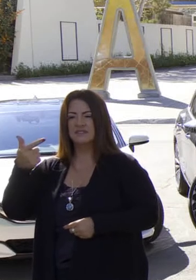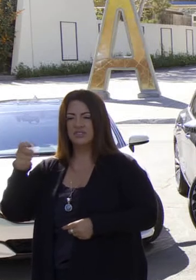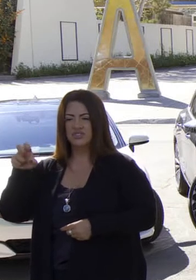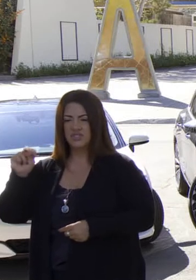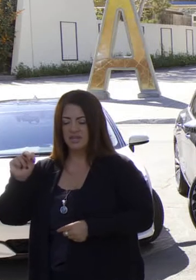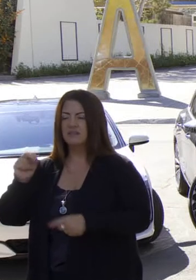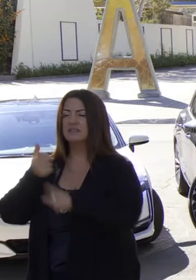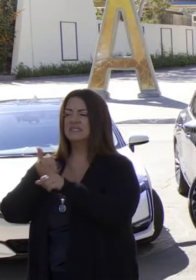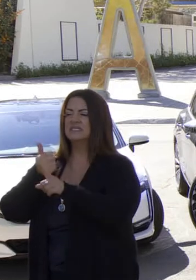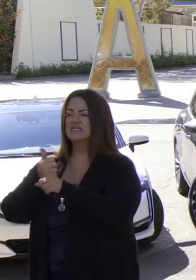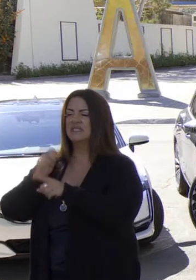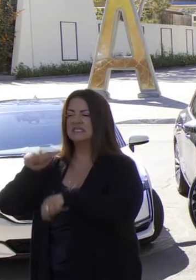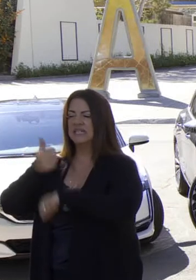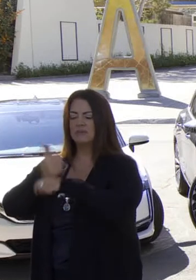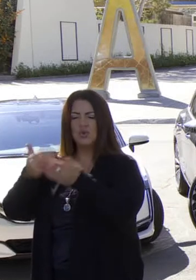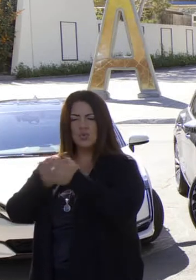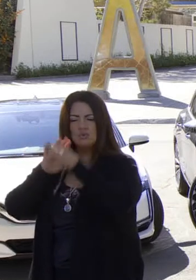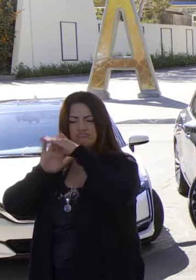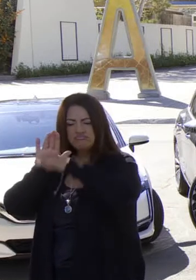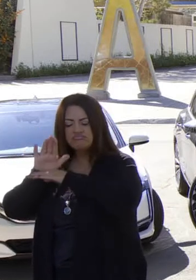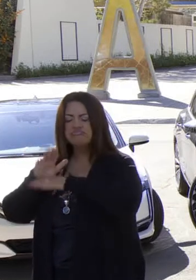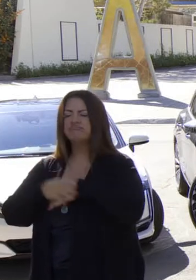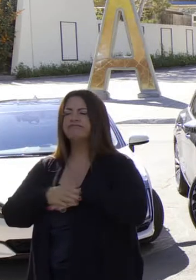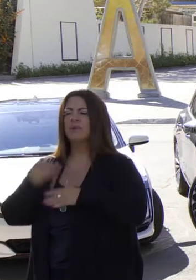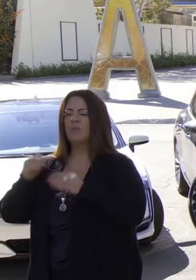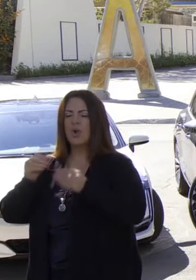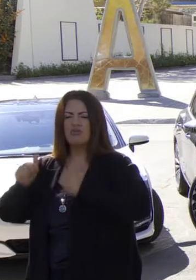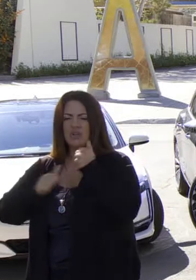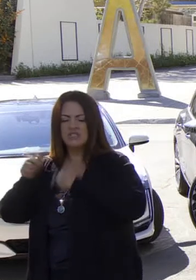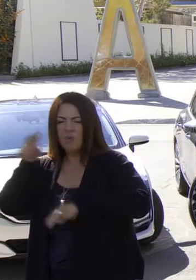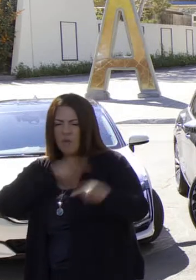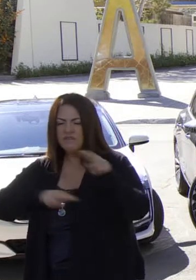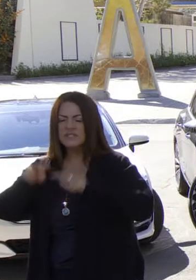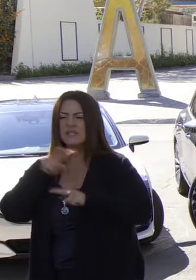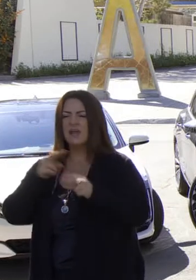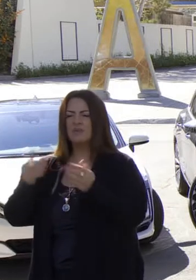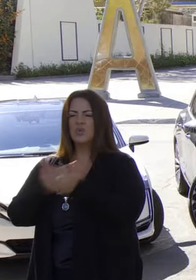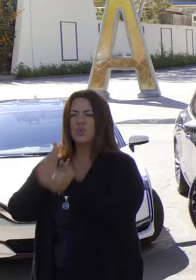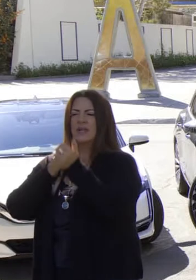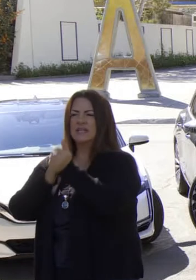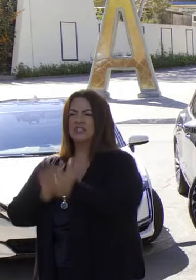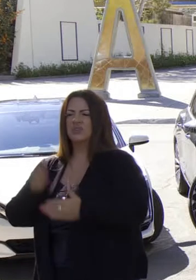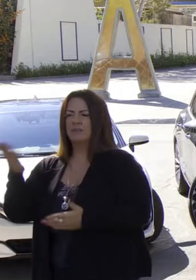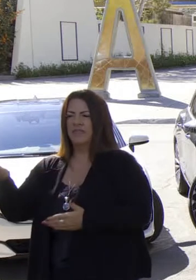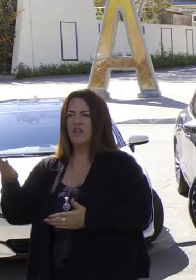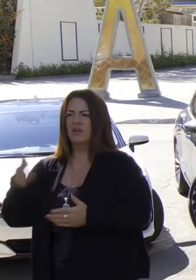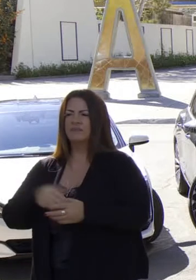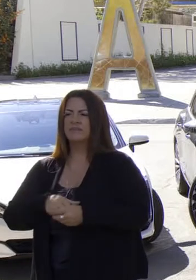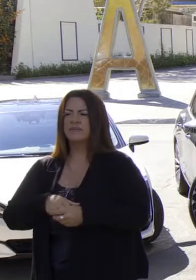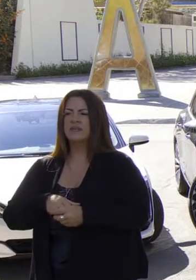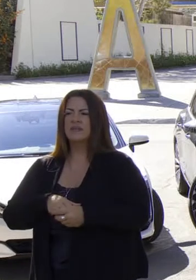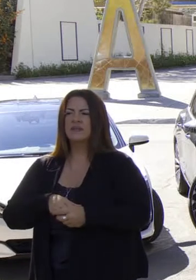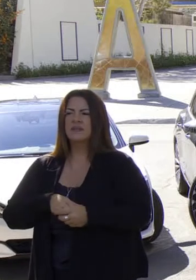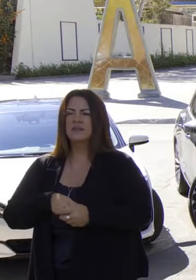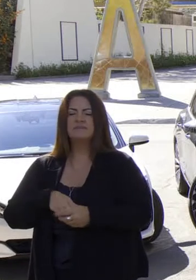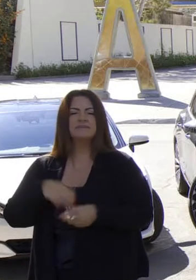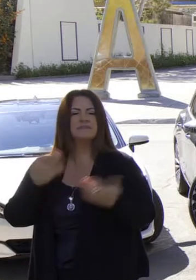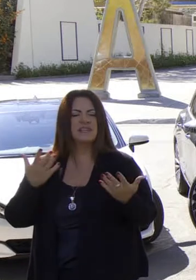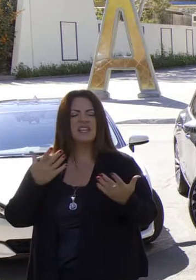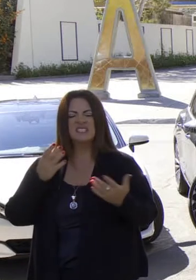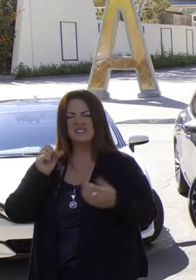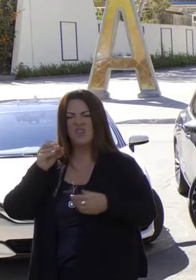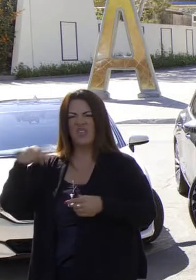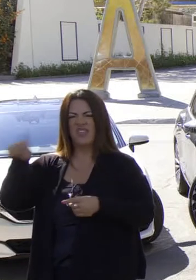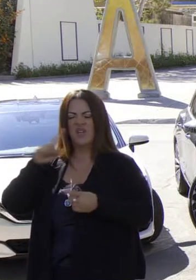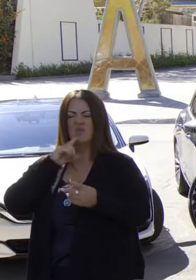emitido nuevas pautas, contratado nuevo personal, más supervisión, nuevo liderazgo en Cal Jam,